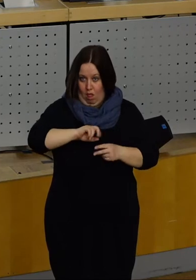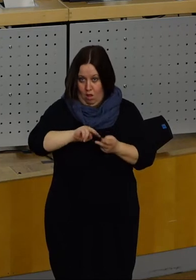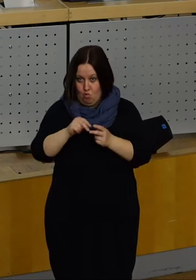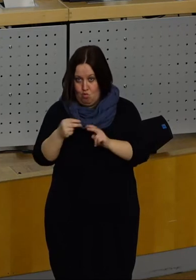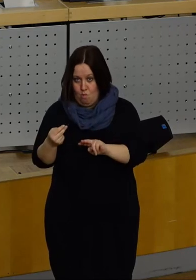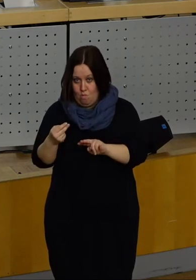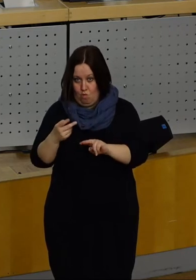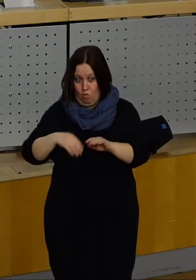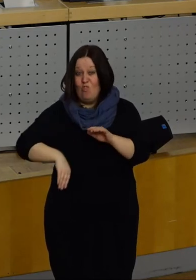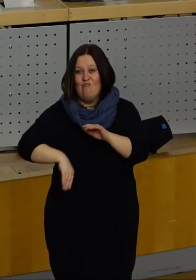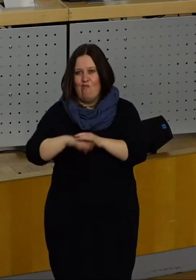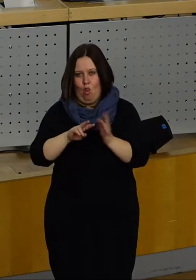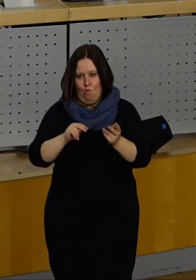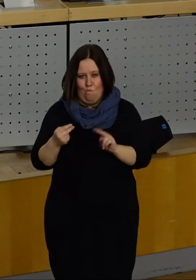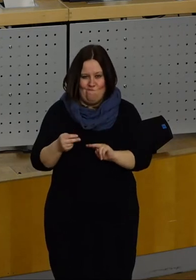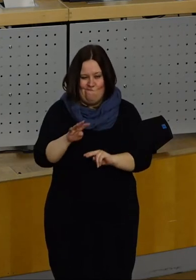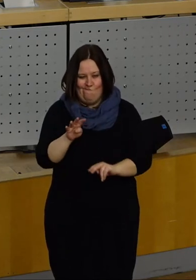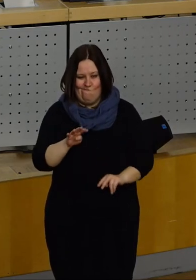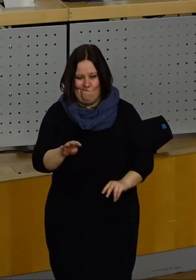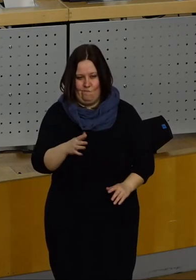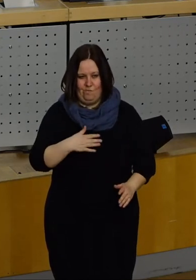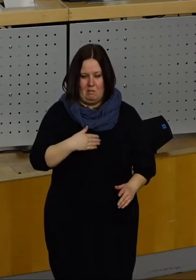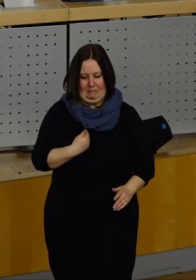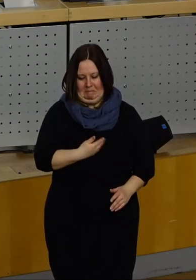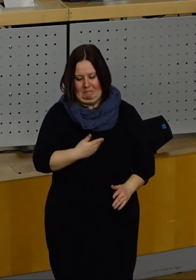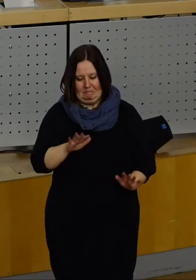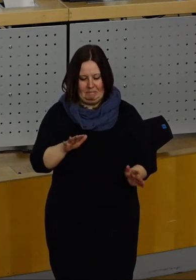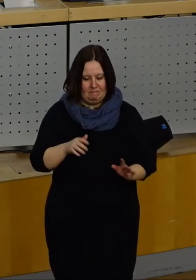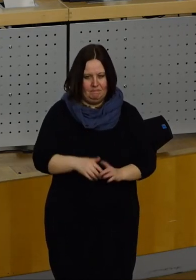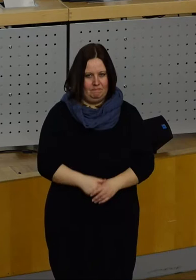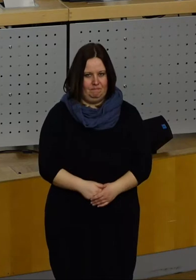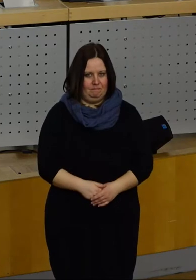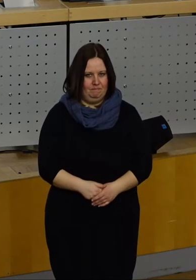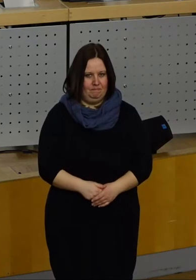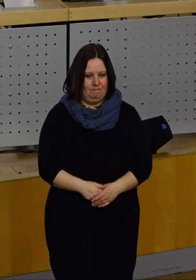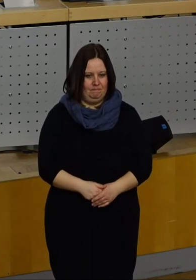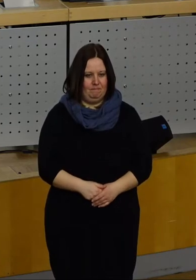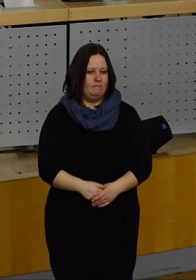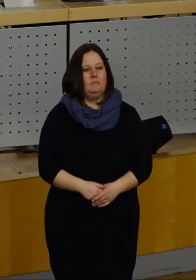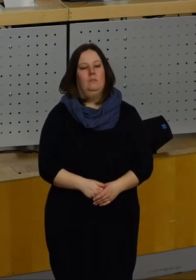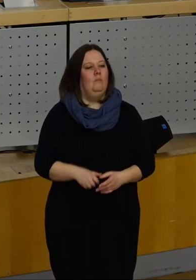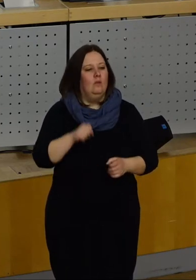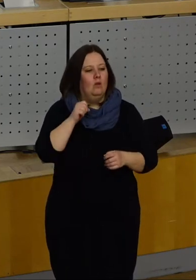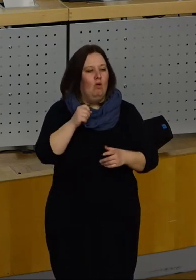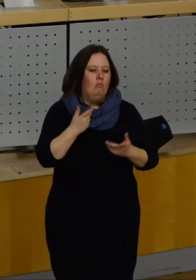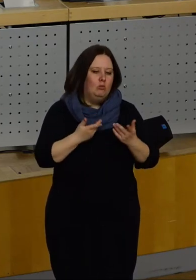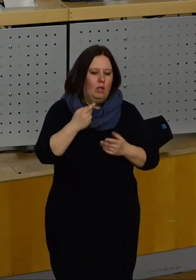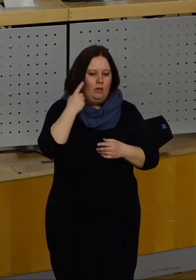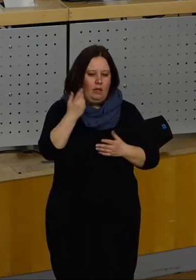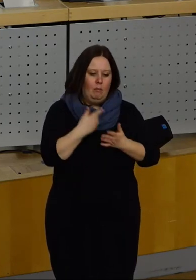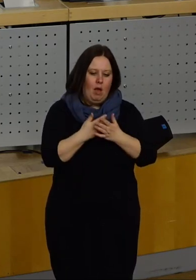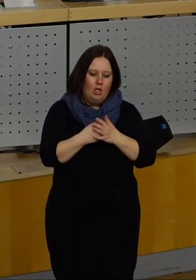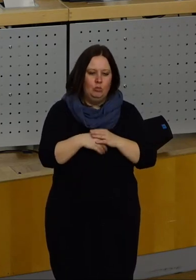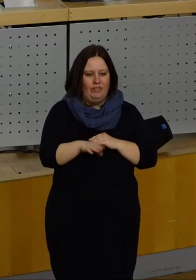und vollständig von der Verwaltung umgesetzt. Ich habe damit unter meine Zweifel. Manche sehen in der Stärkung von Elementen der